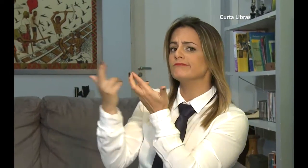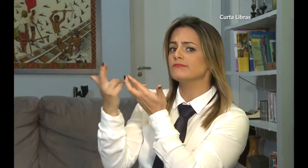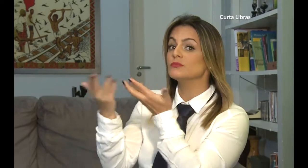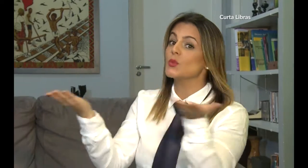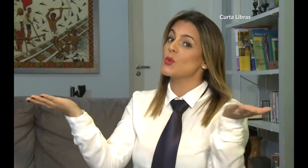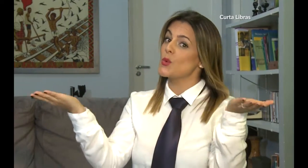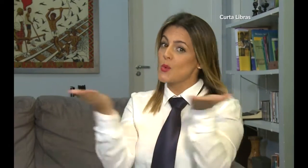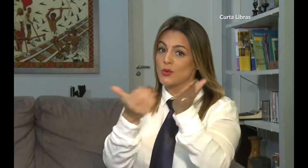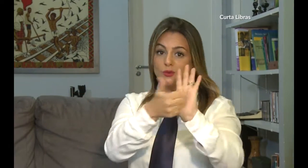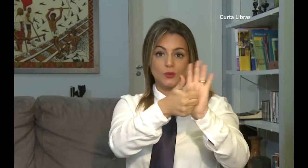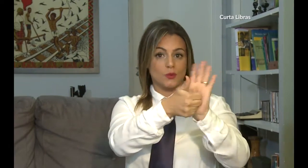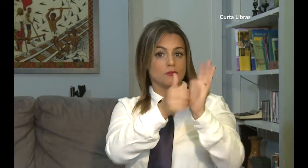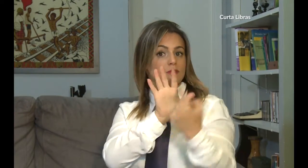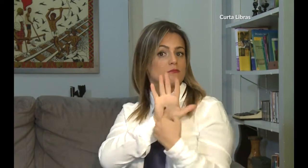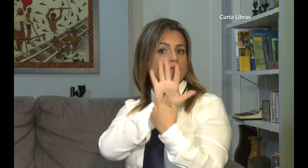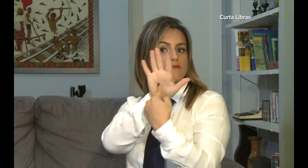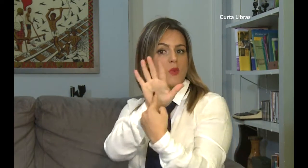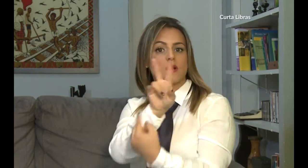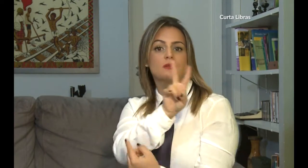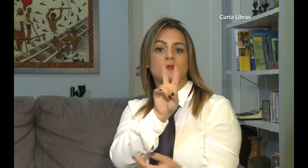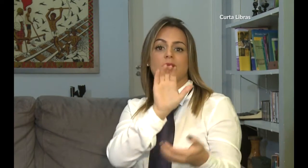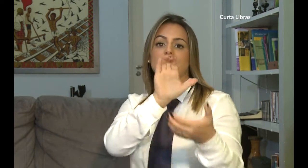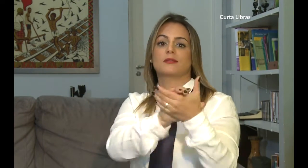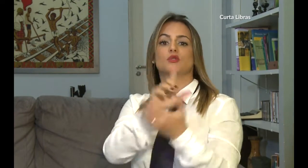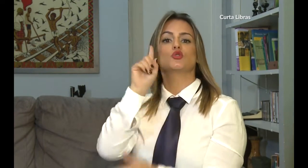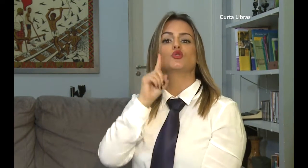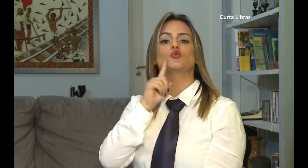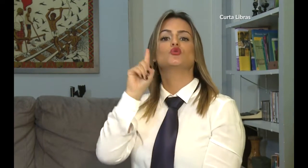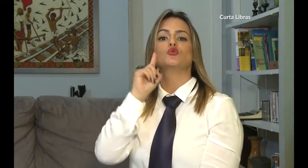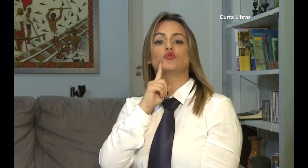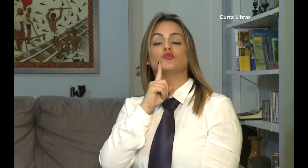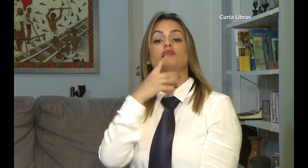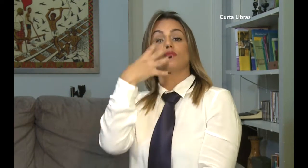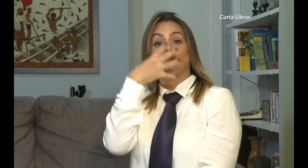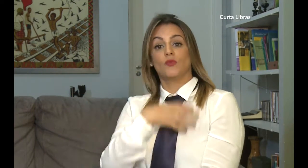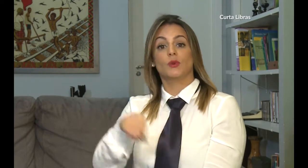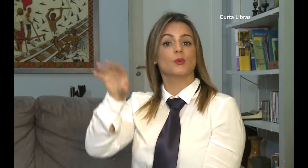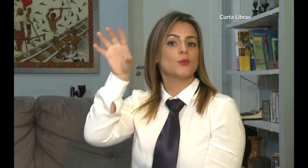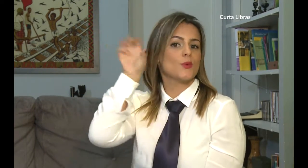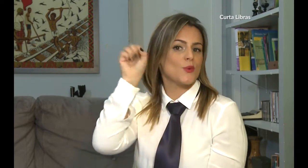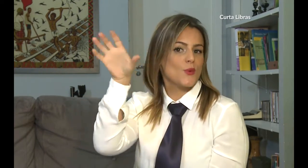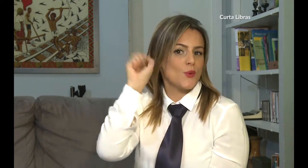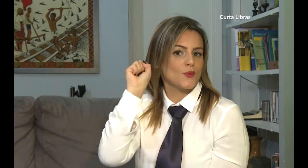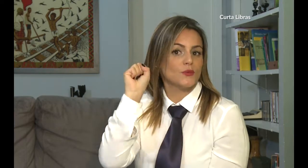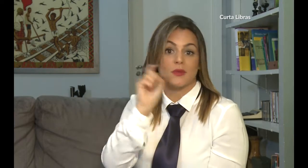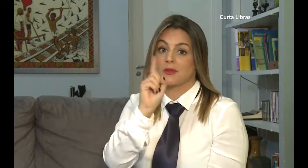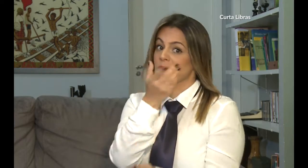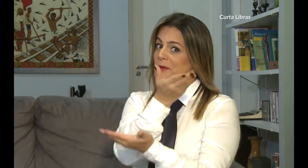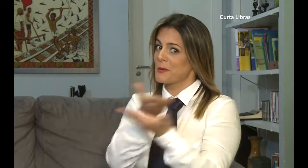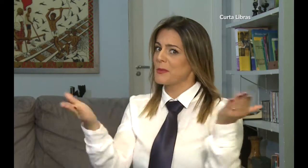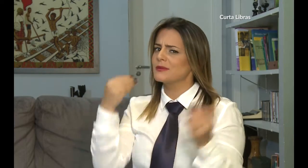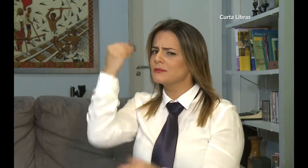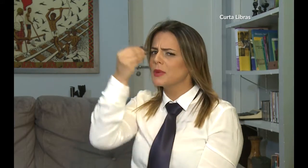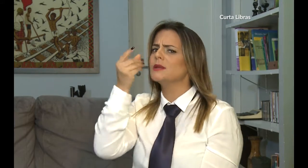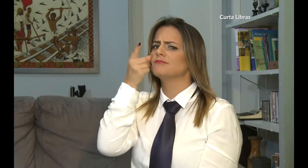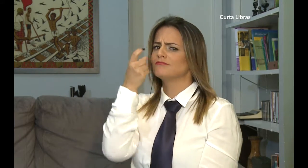relacionamentos entre surdos e ouvintes. Hoje conheceremos um casal que é surdo, porém seu filho é ouvinte.